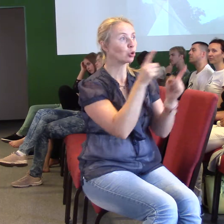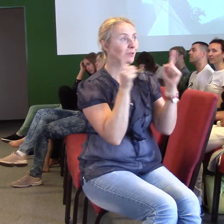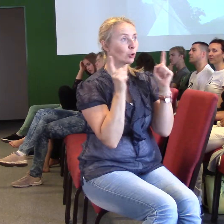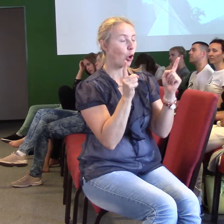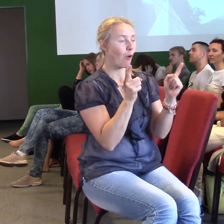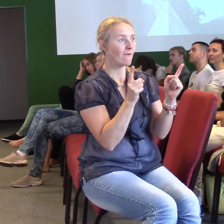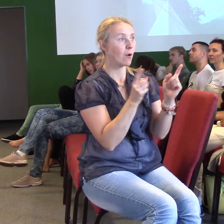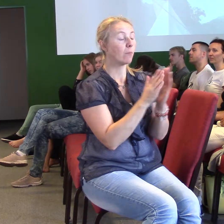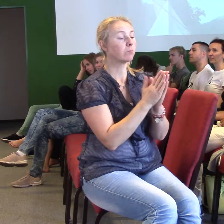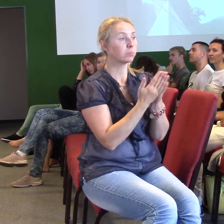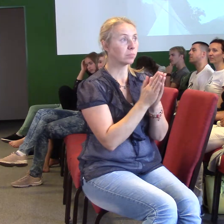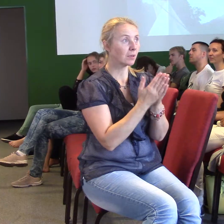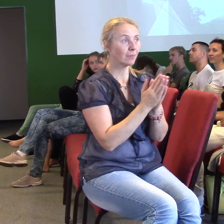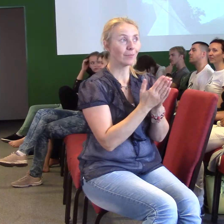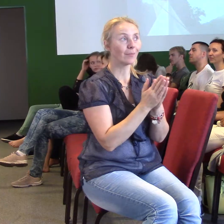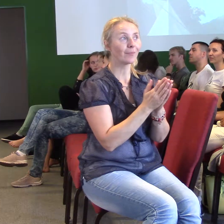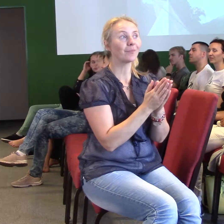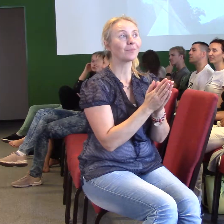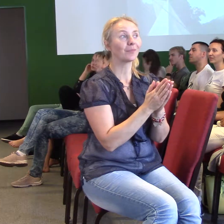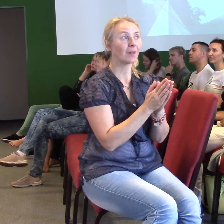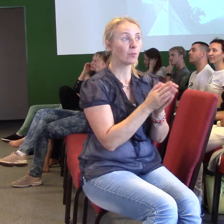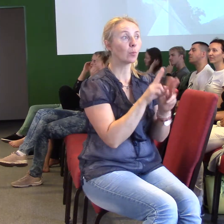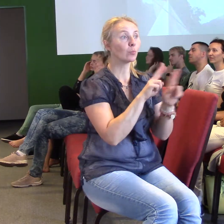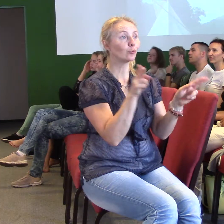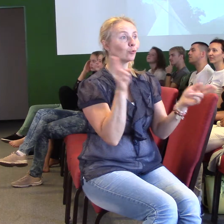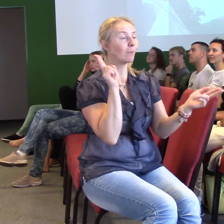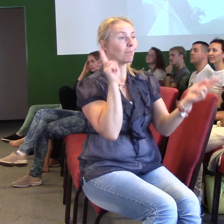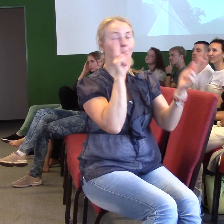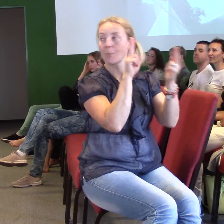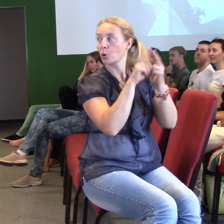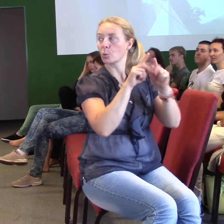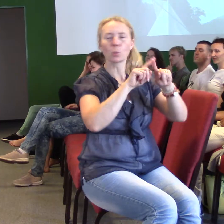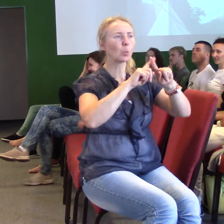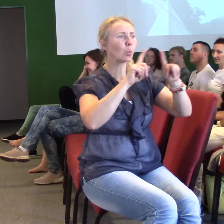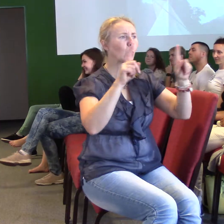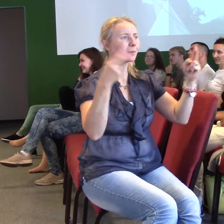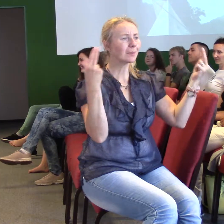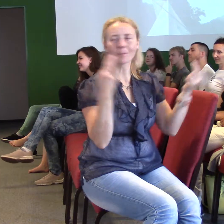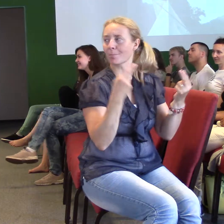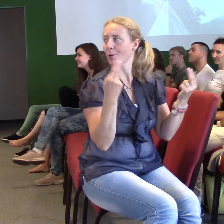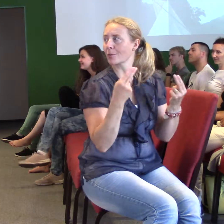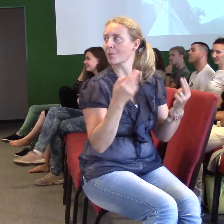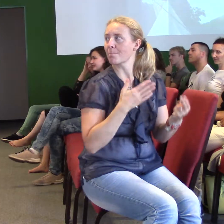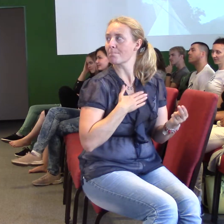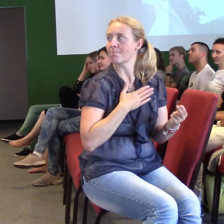Bible může, z Bibli se můžete setkat v různých podobách. S mojí otrhanou starou,